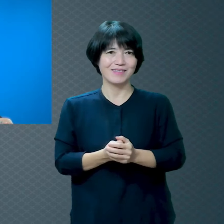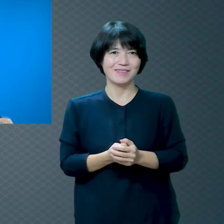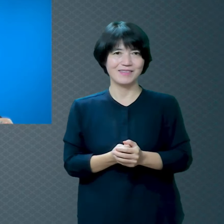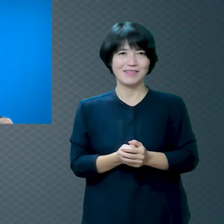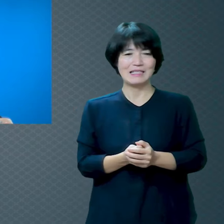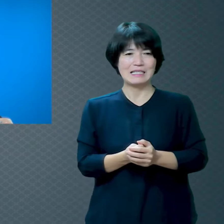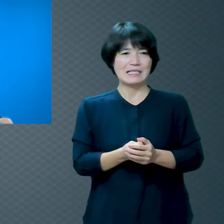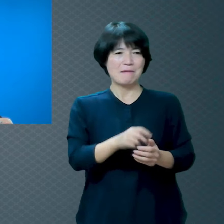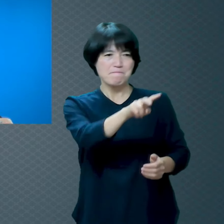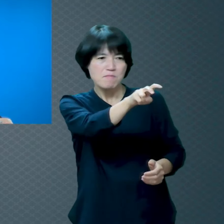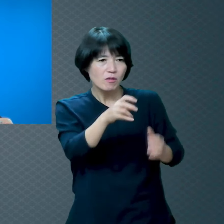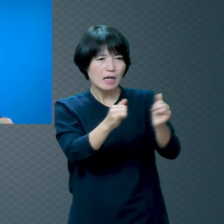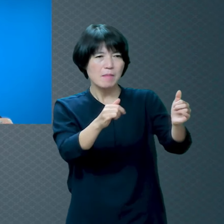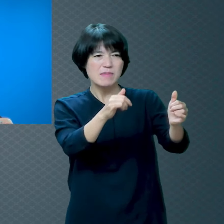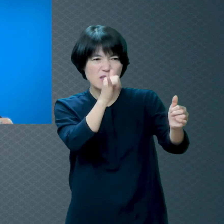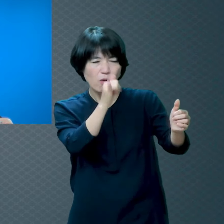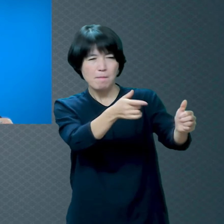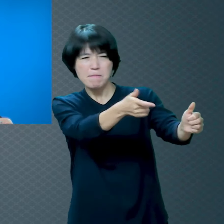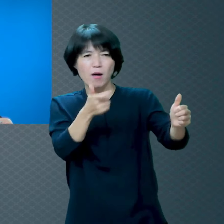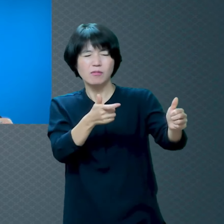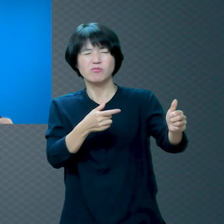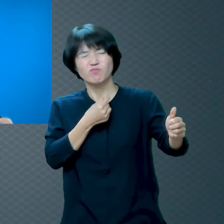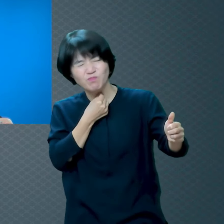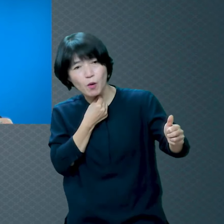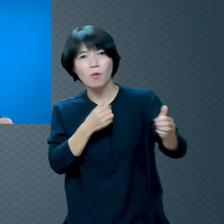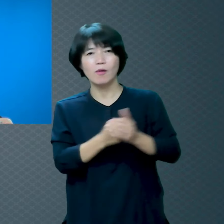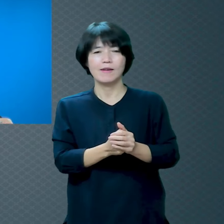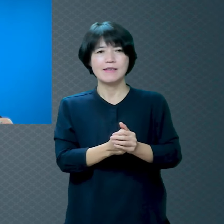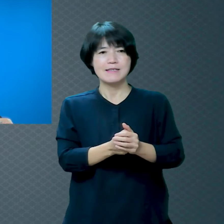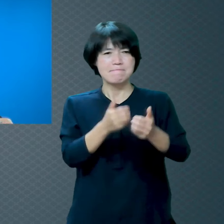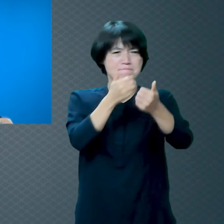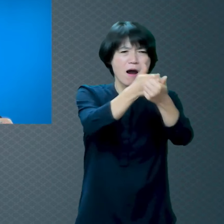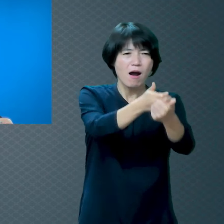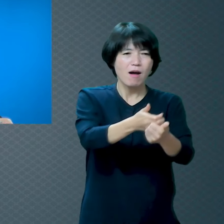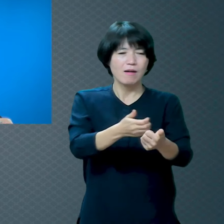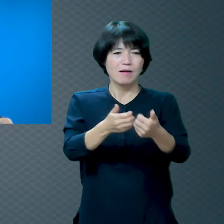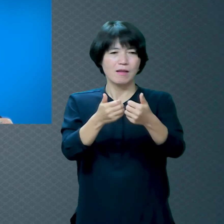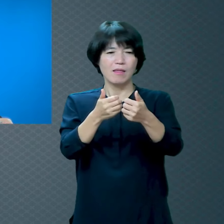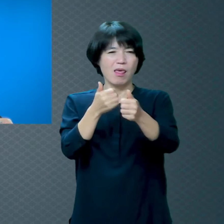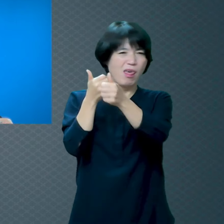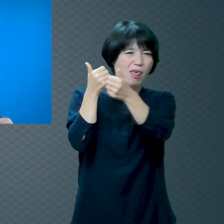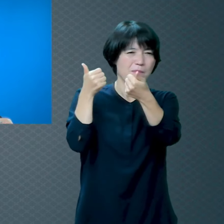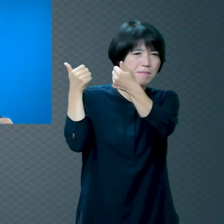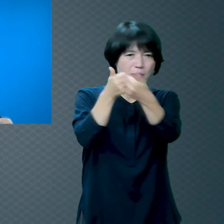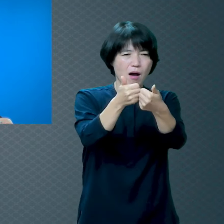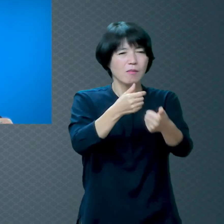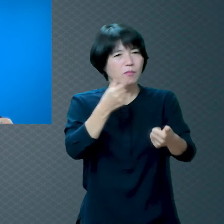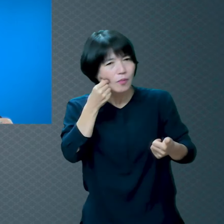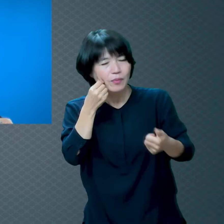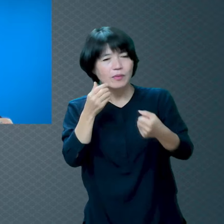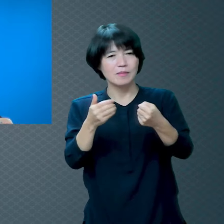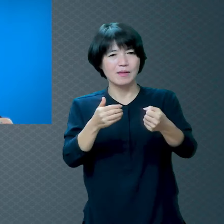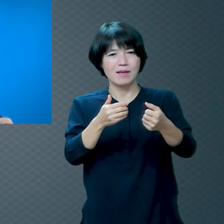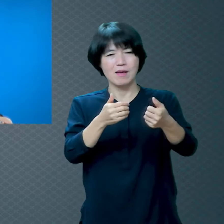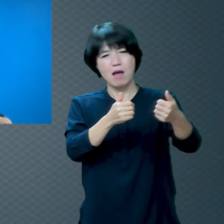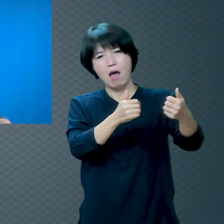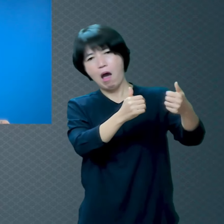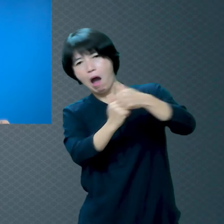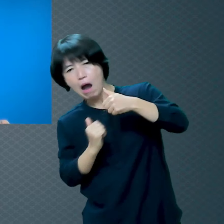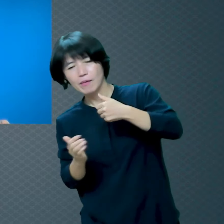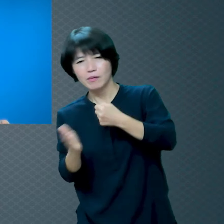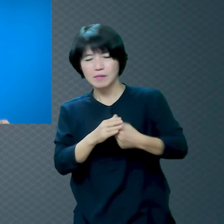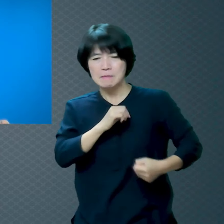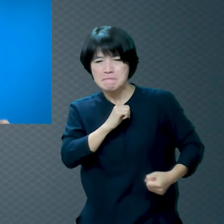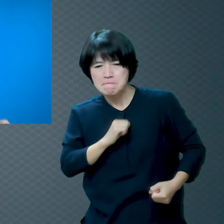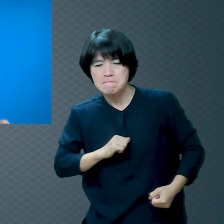대항하고 싶은데 힘은 없어요 그러니까 속으로 미워하고 식이 질투하고 마음속으로 죄를